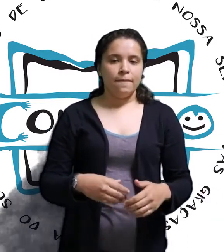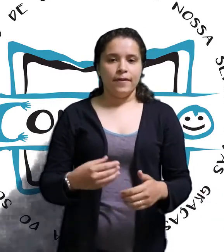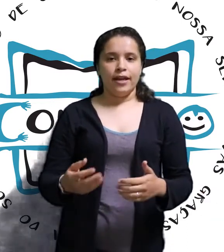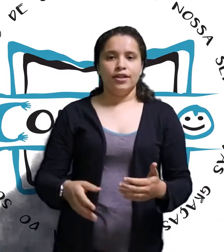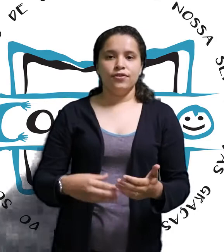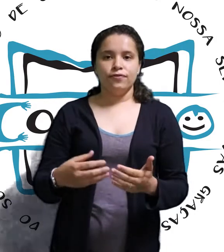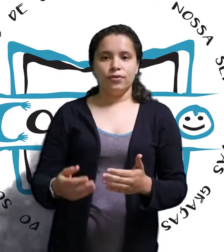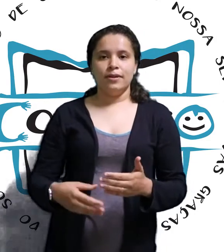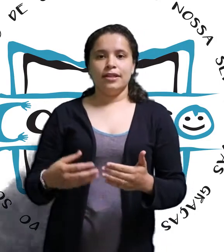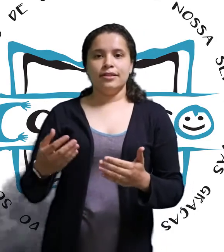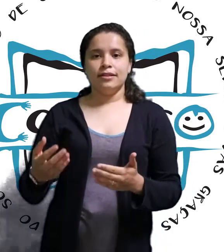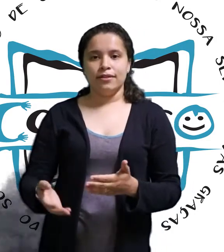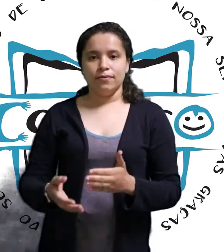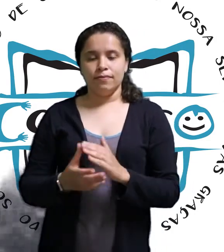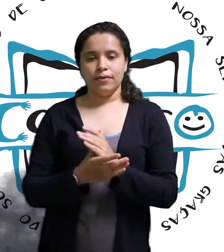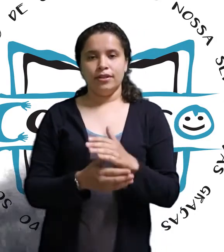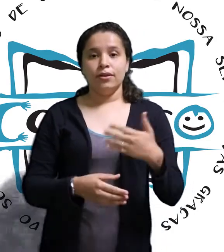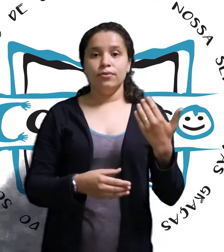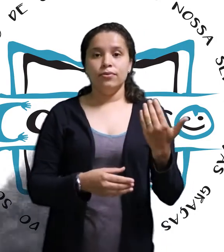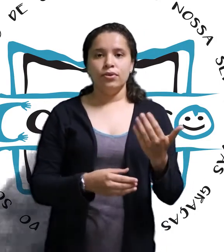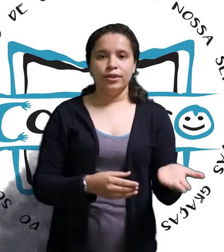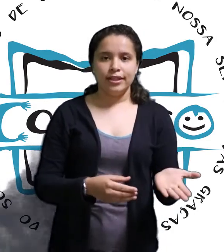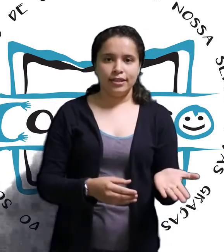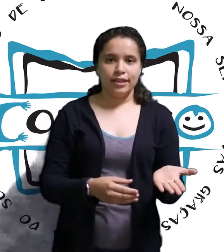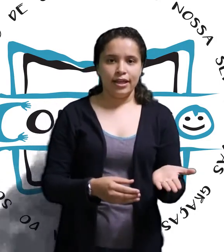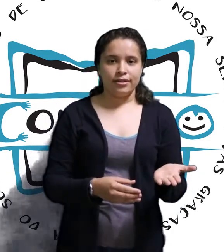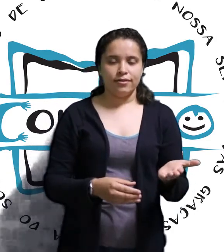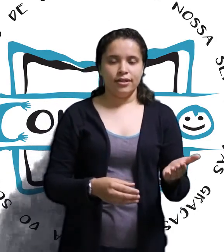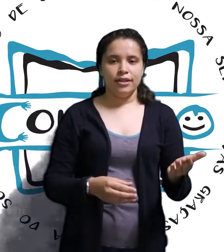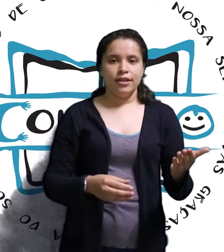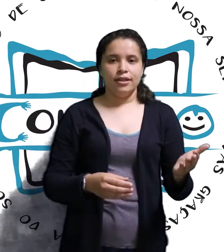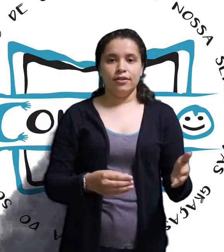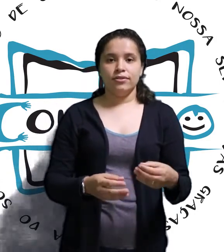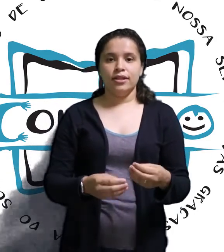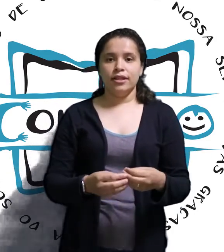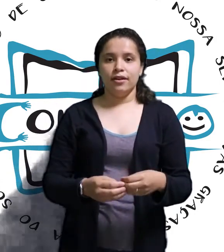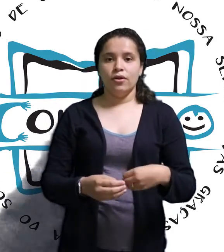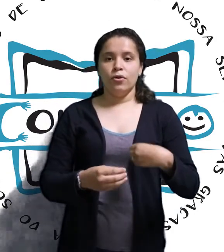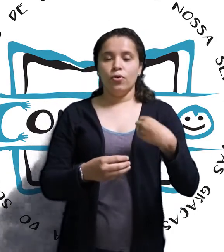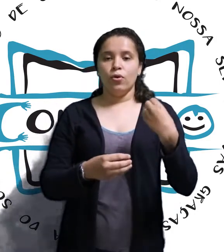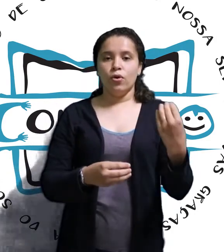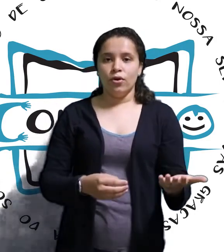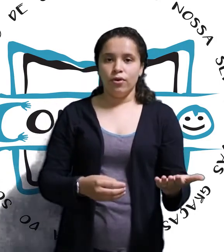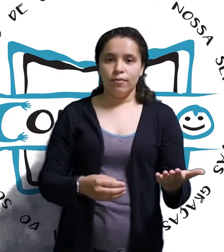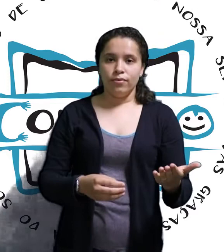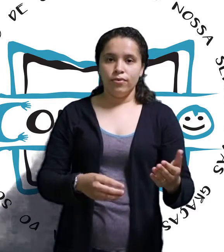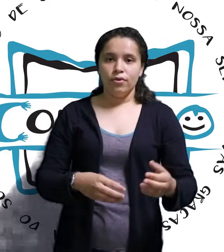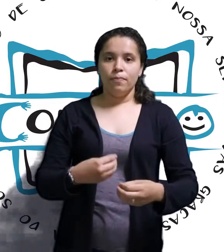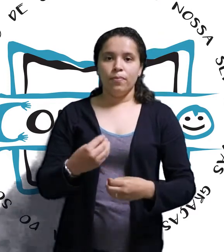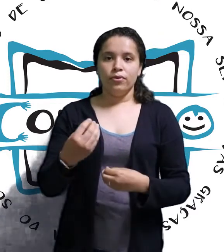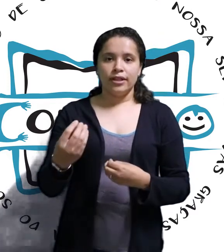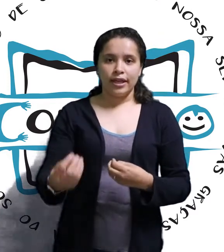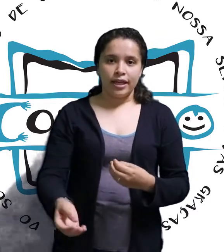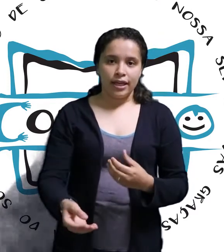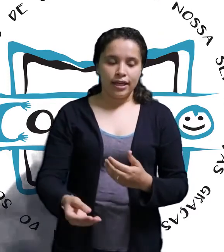é a de formalização. Então, o que seria isso, né? Então, seria como, por quem